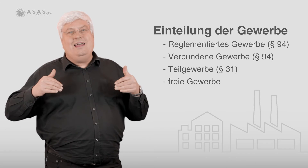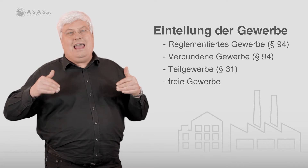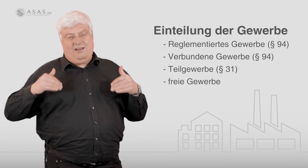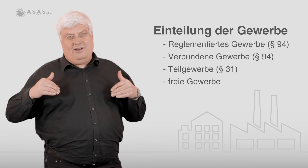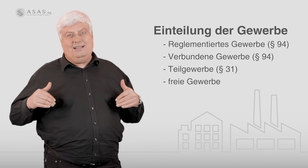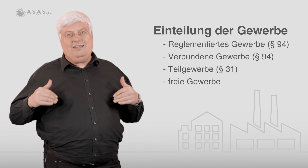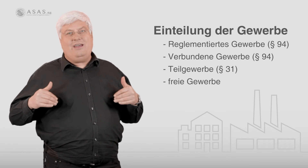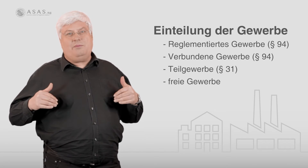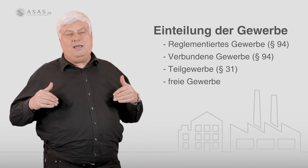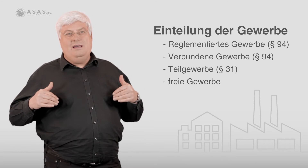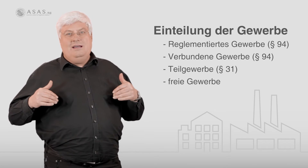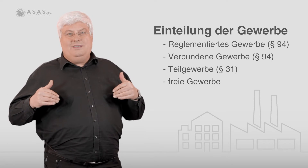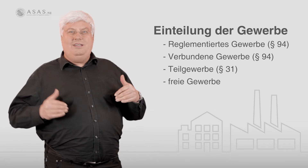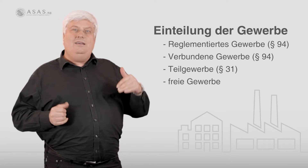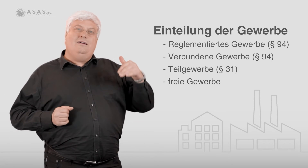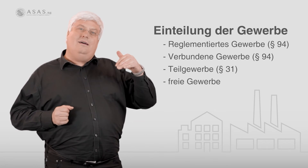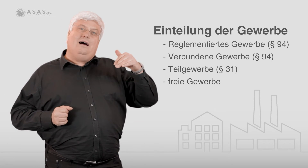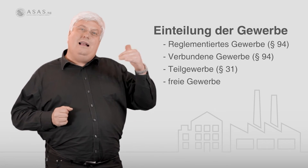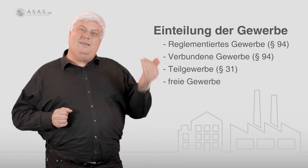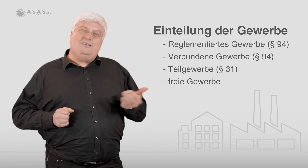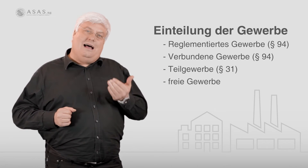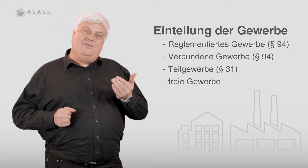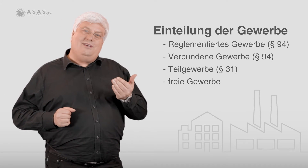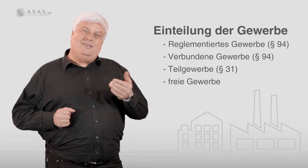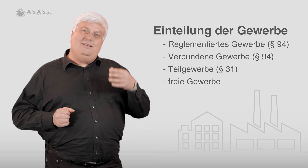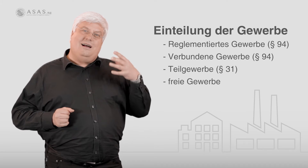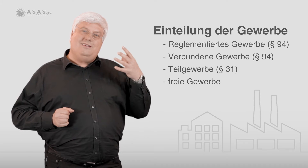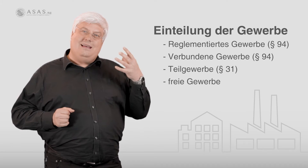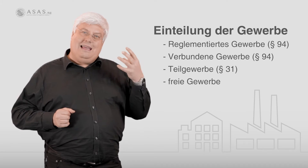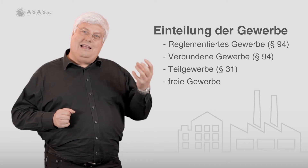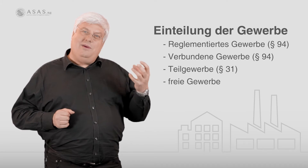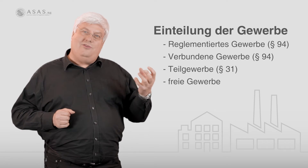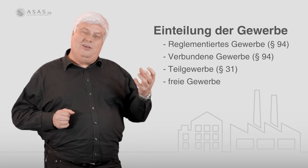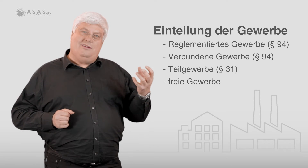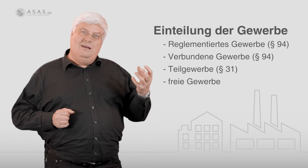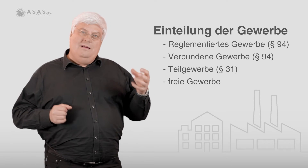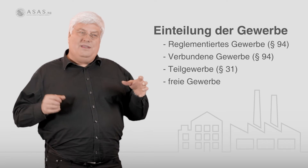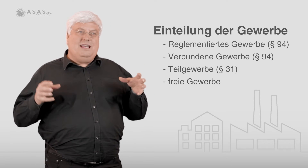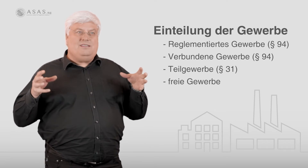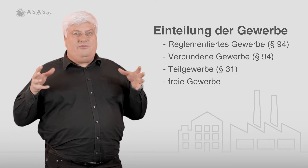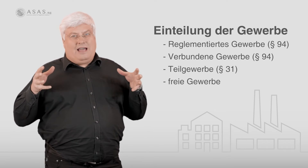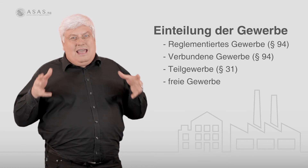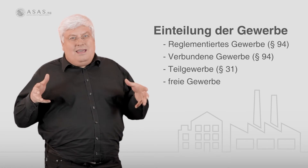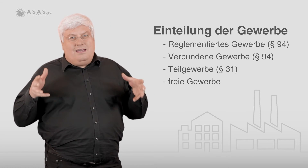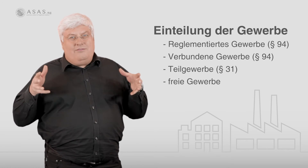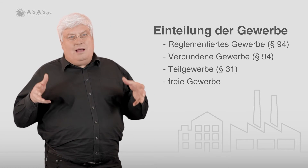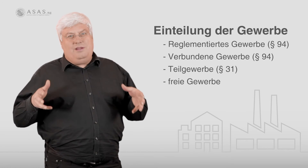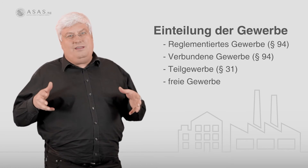einfachen Gewerbe, die alles andere sind als reglementiert. Das heißt, die freie gewerbliche